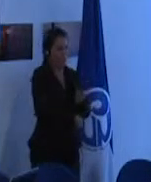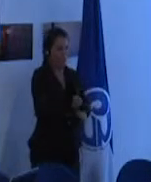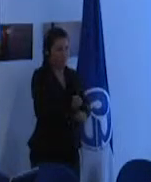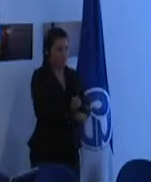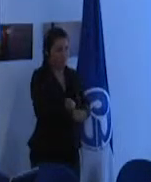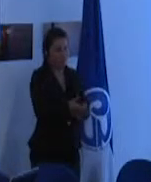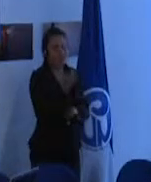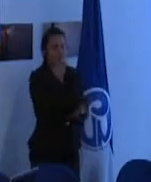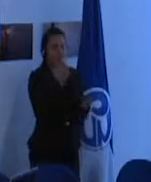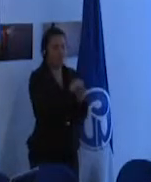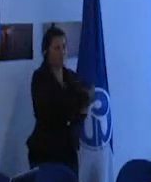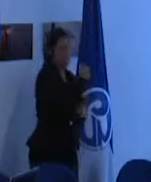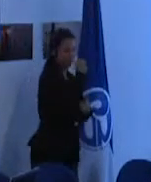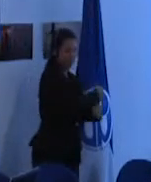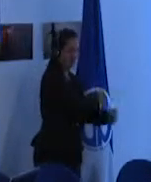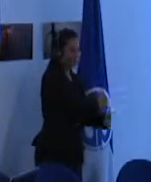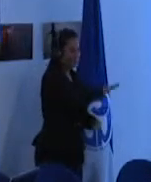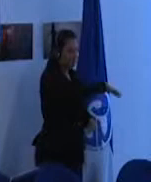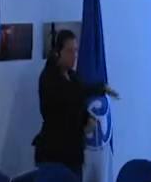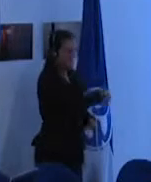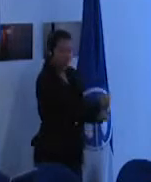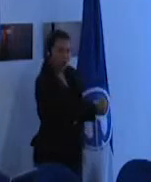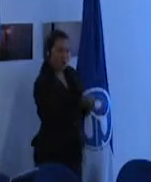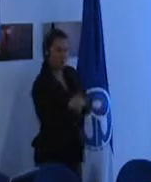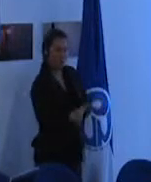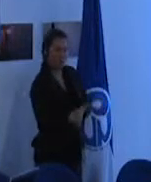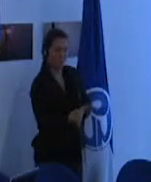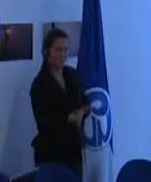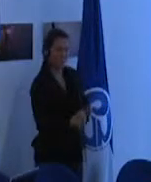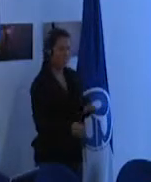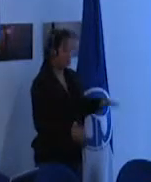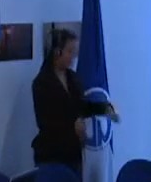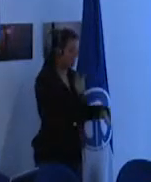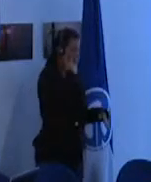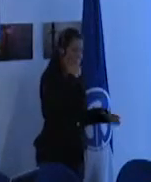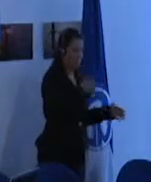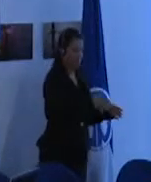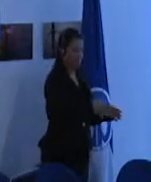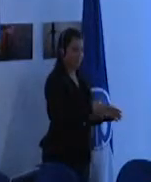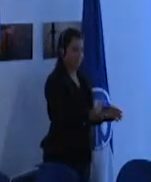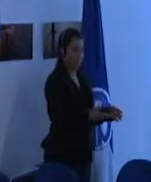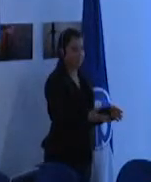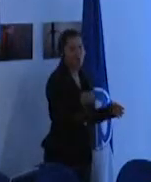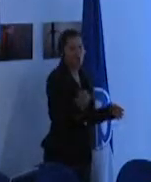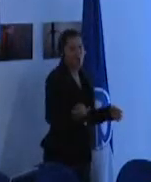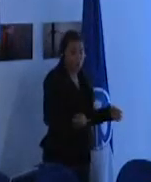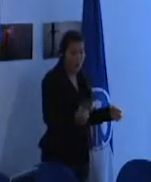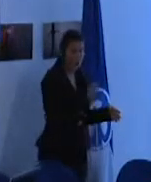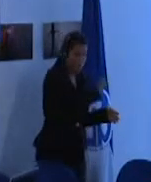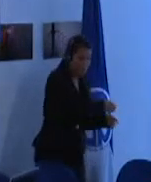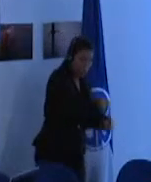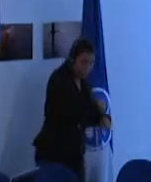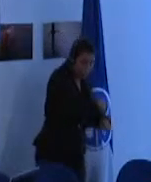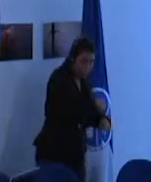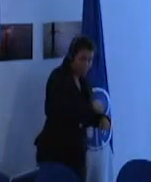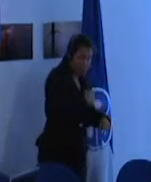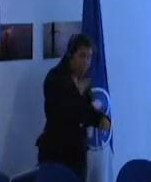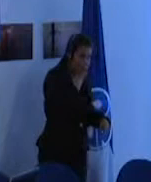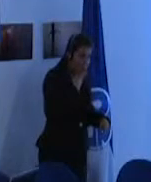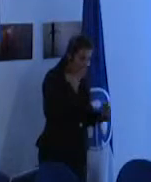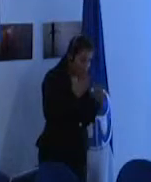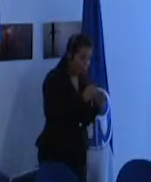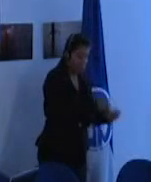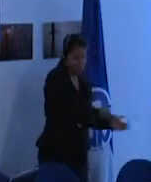le va pedir a los otros niños que lo ayuden mira por ejemplo en este momento puedes pasarla o en este momento